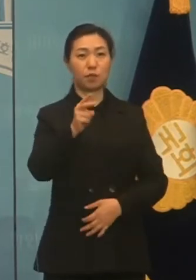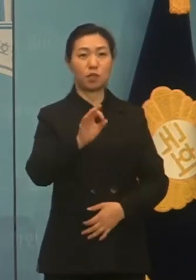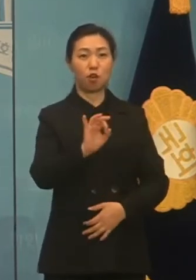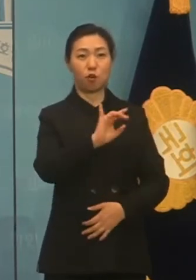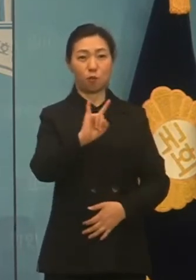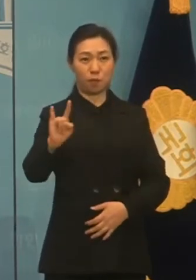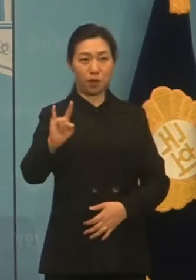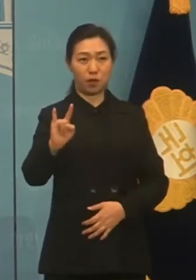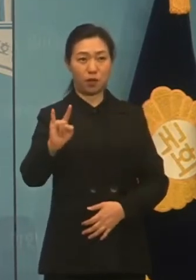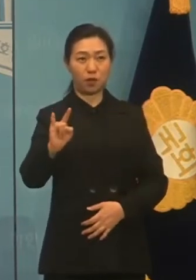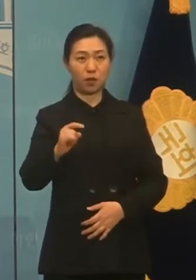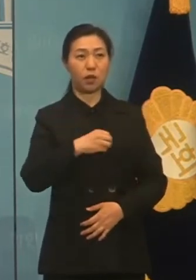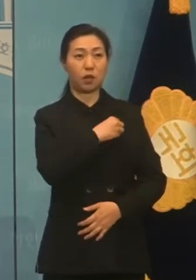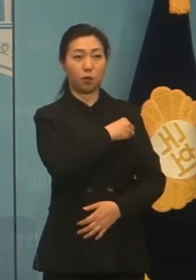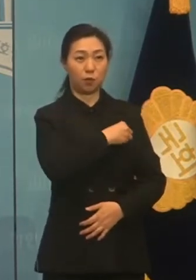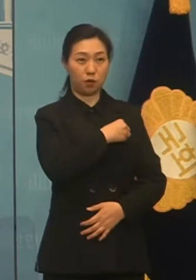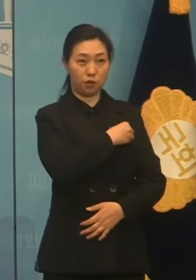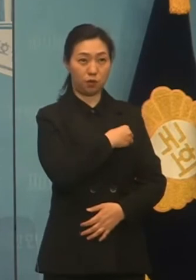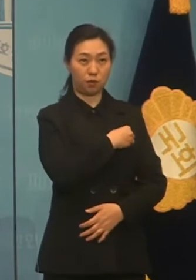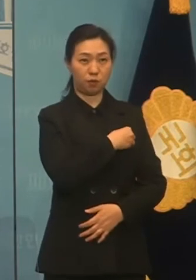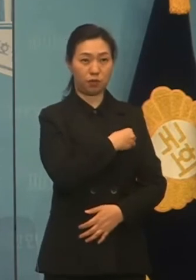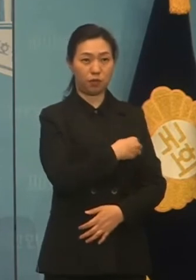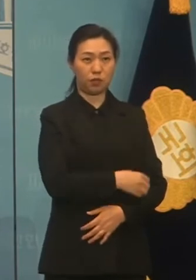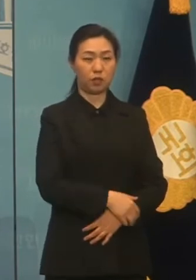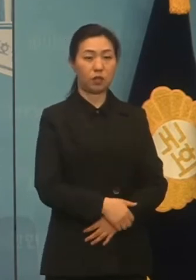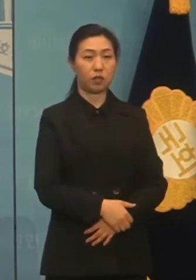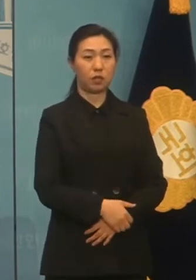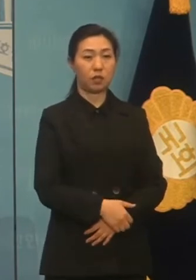국민들에게 더불어민주당